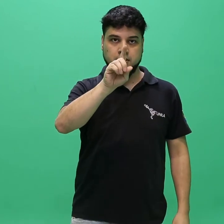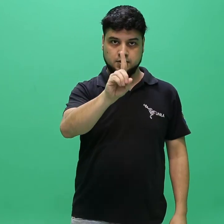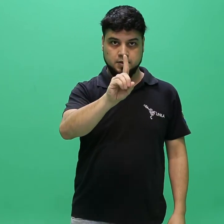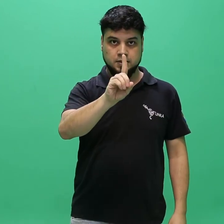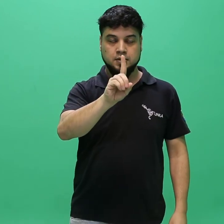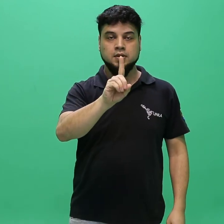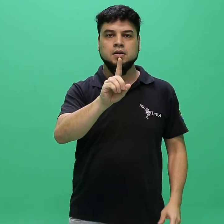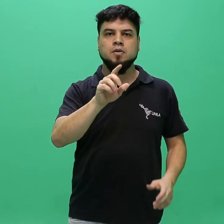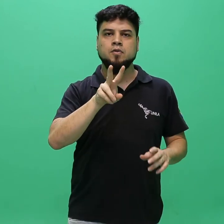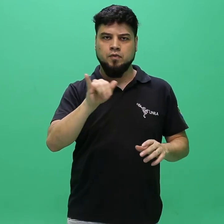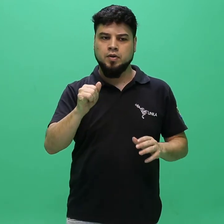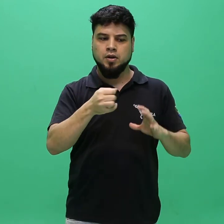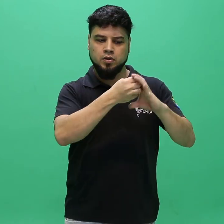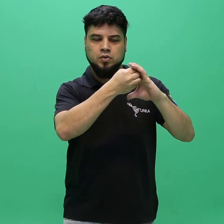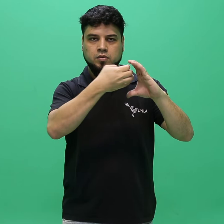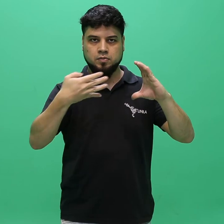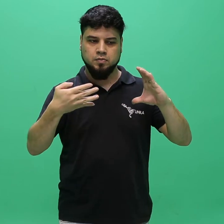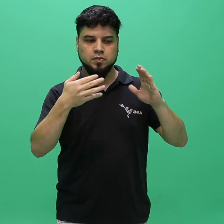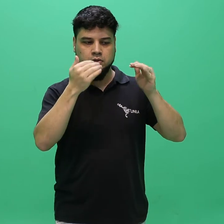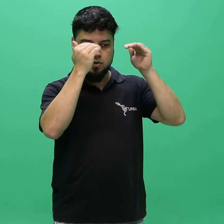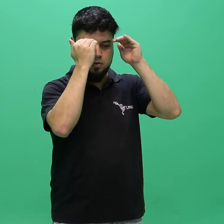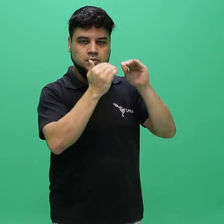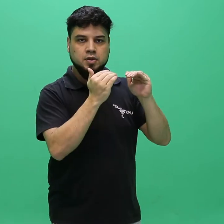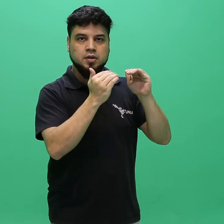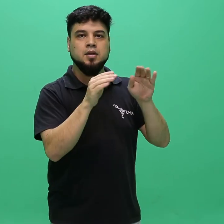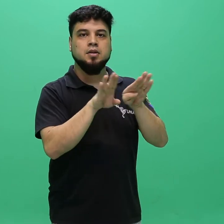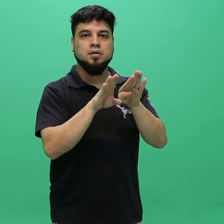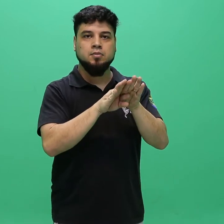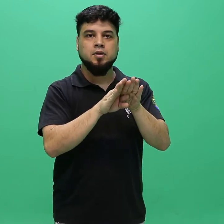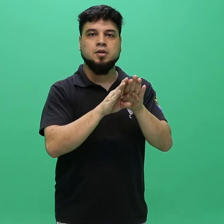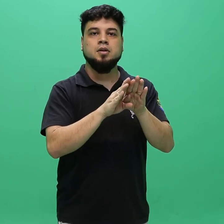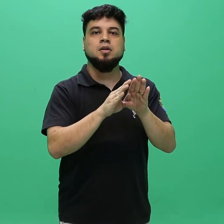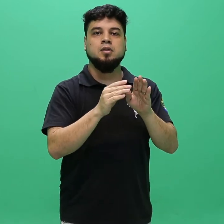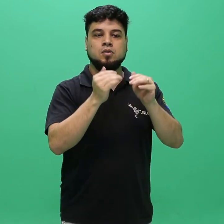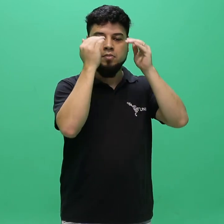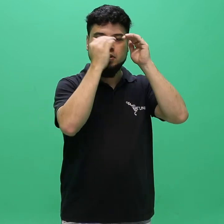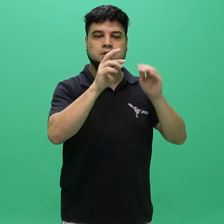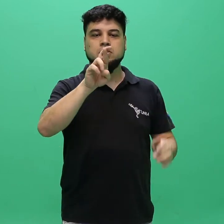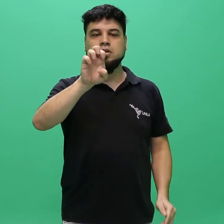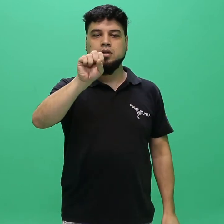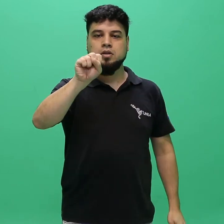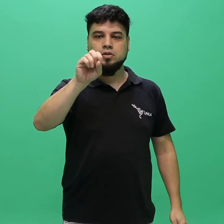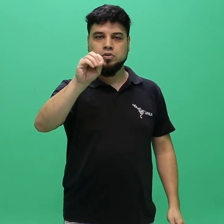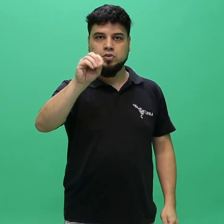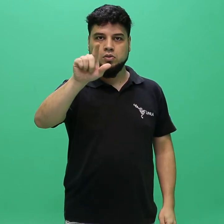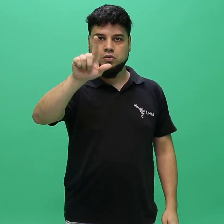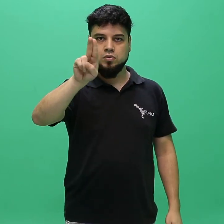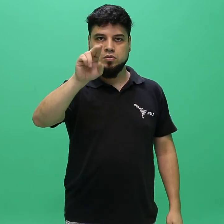029-2013, e demais normas da UNILA.